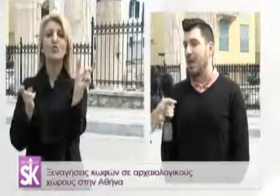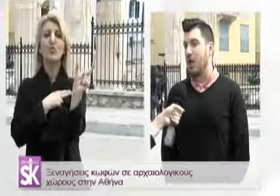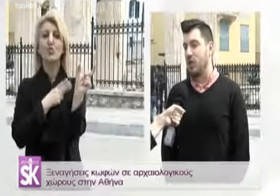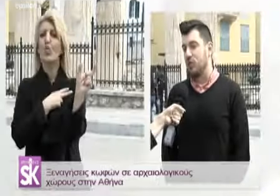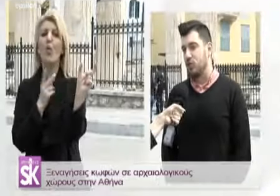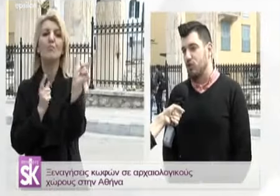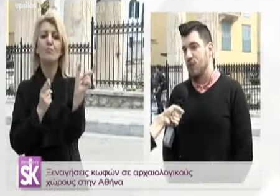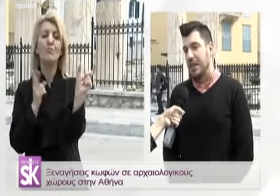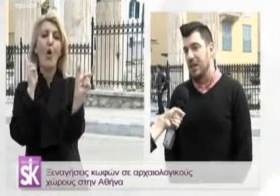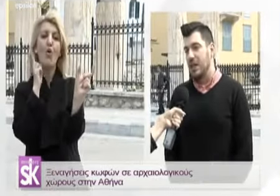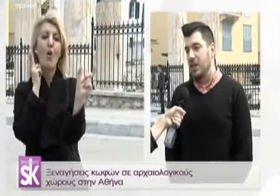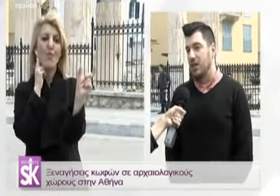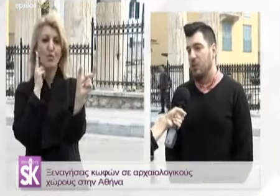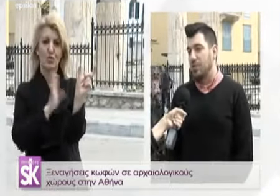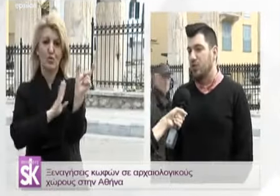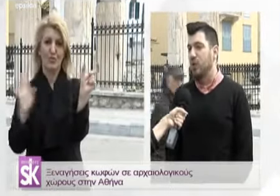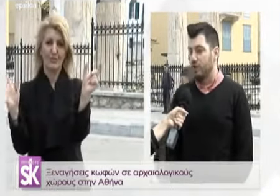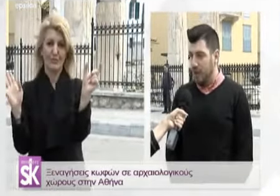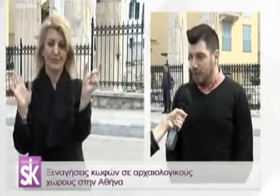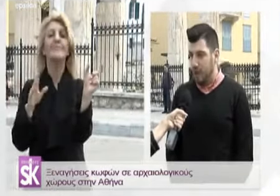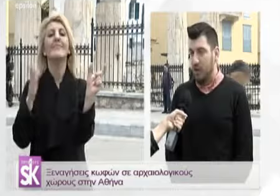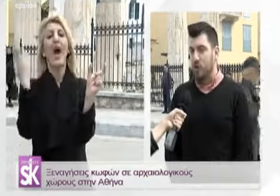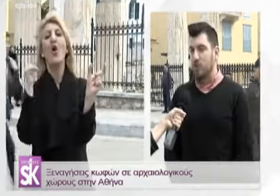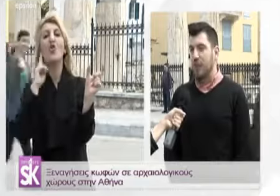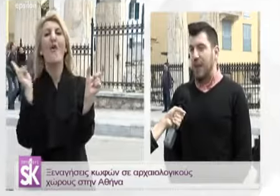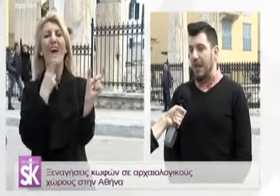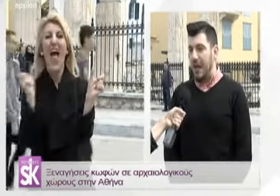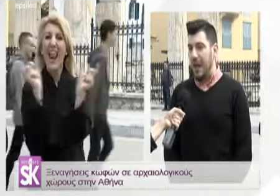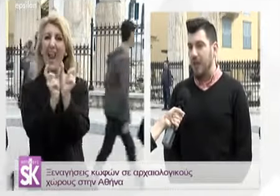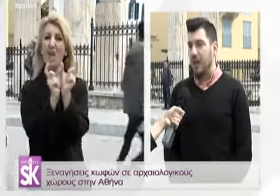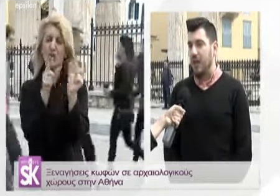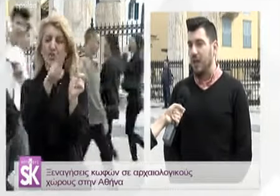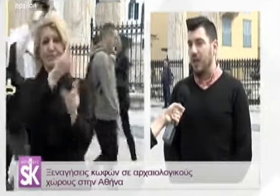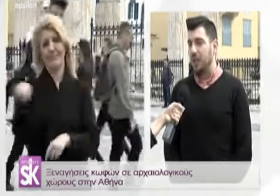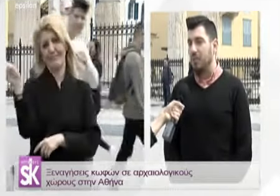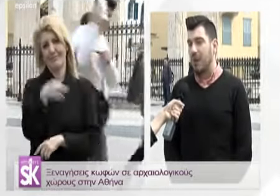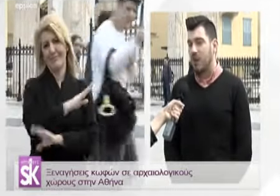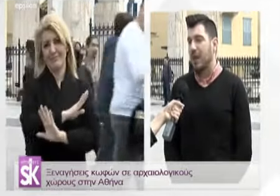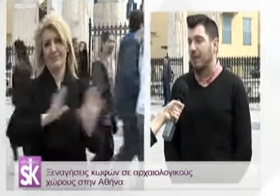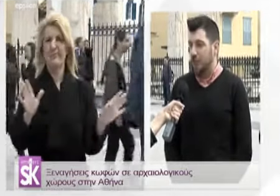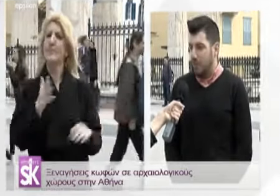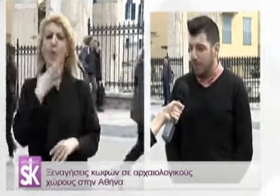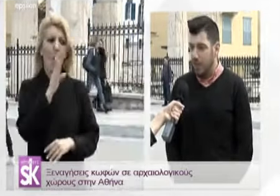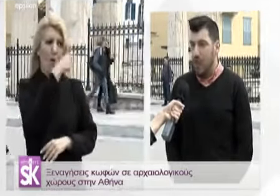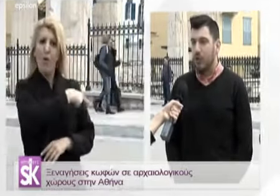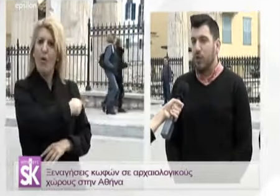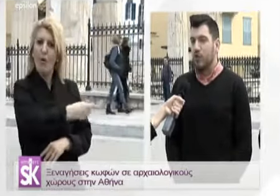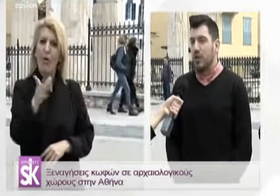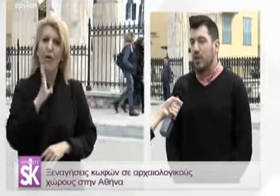Ο δόκιμος όρος είναι ότι ονομάζονται κοφή, ο όρος κοφαλαλία πλέον έχει καταργηθεί και ο λόγος είναι